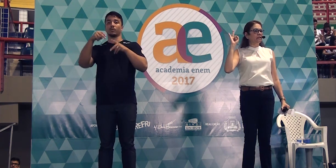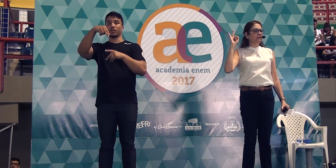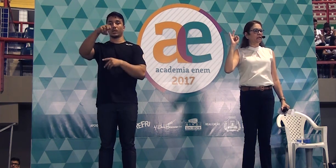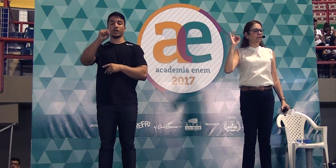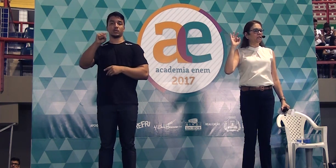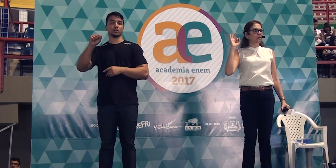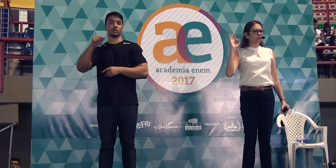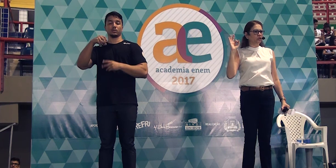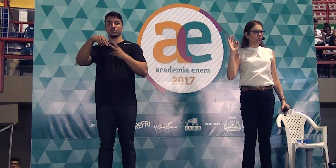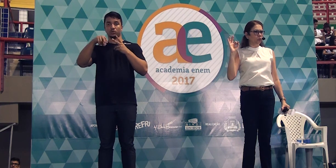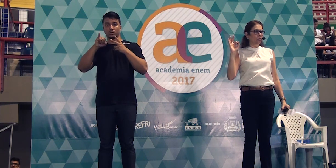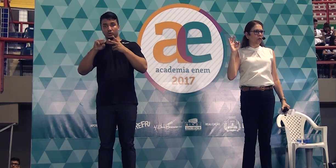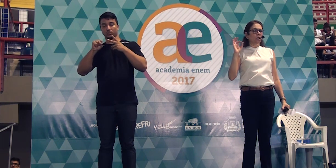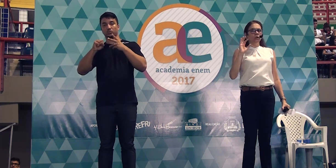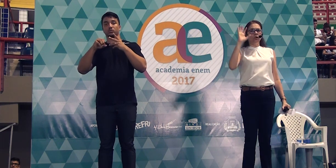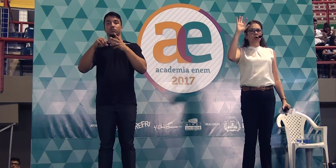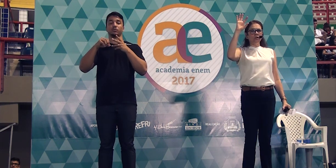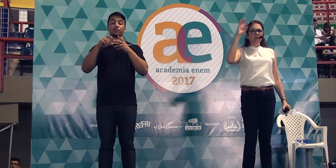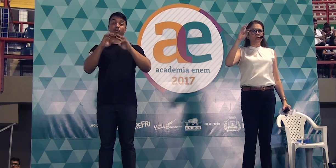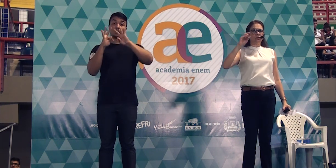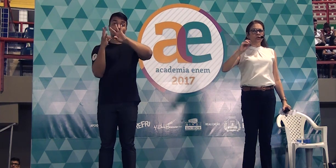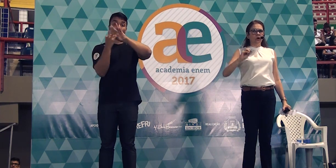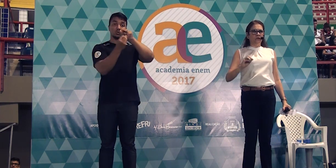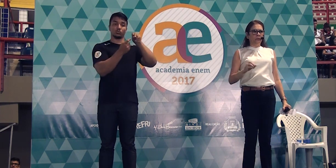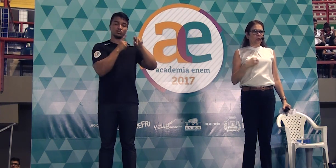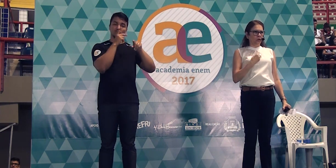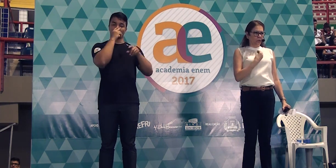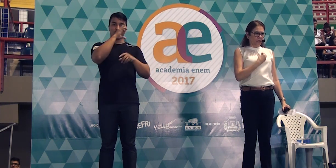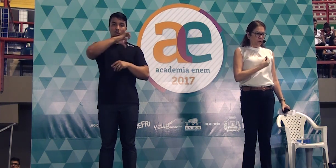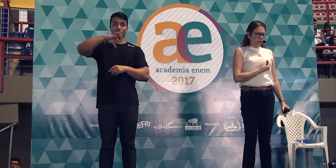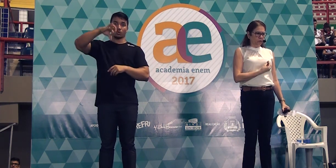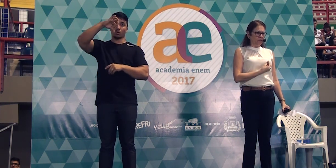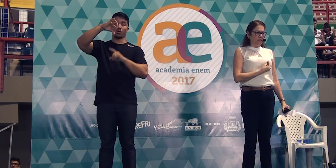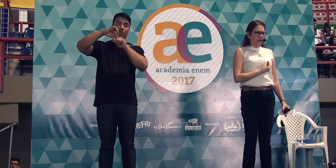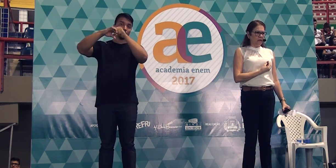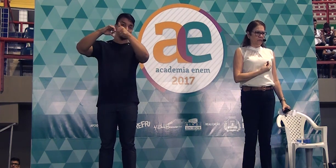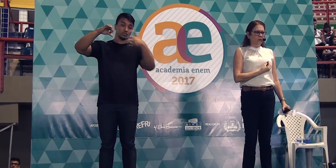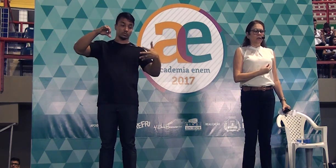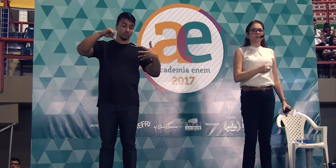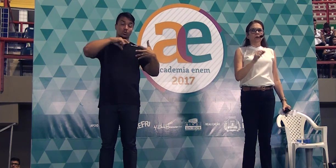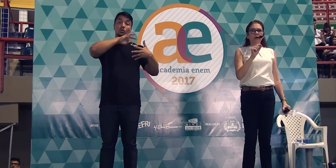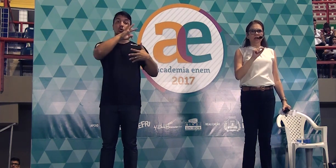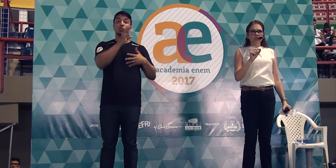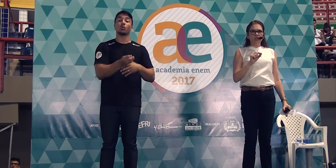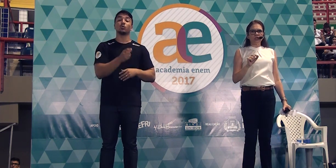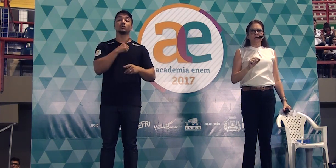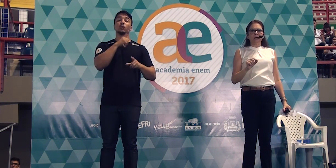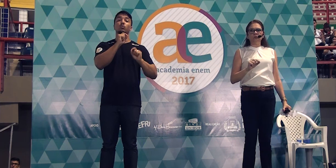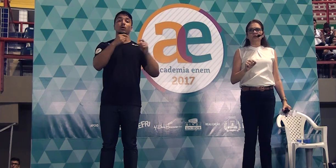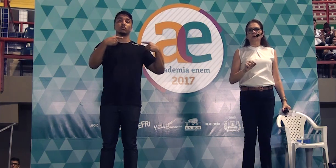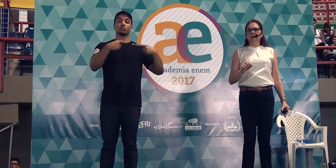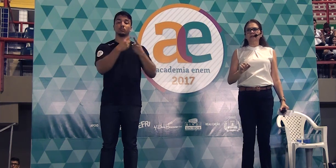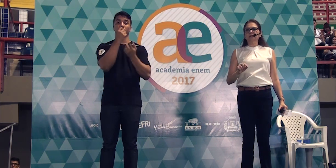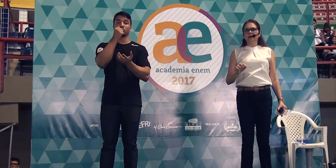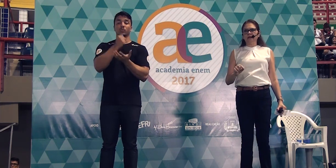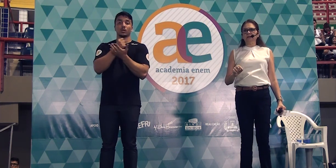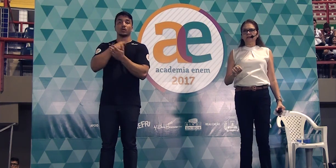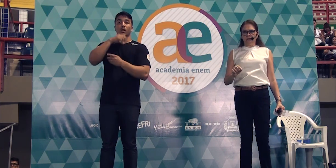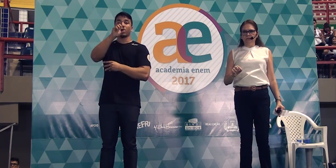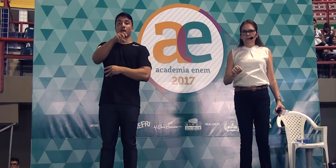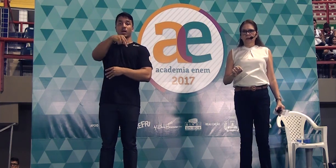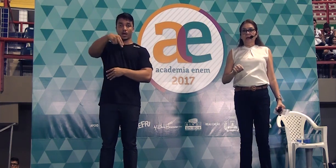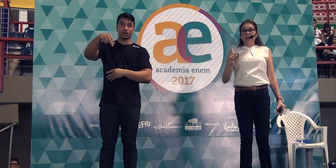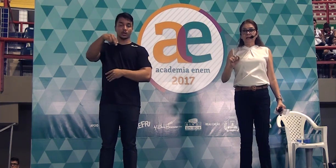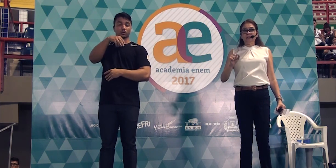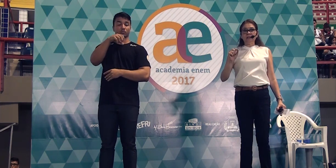nessa nisso todos os nove pronomes que eu pronunciei são registrados com SS